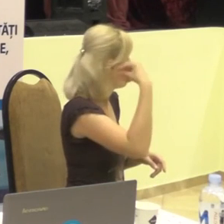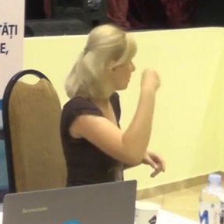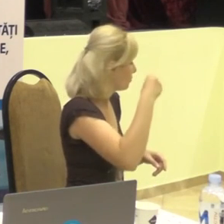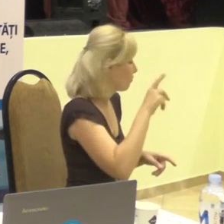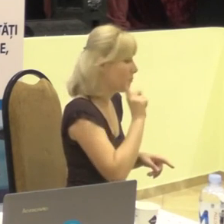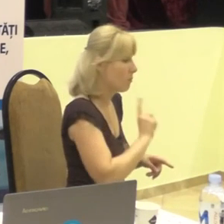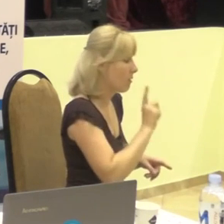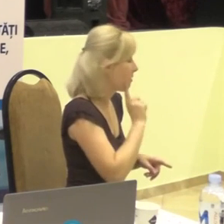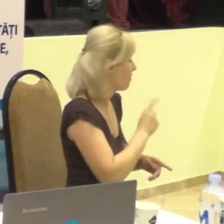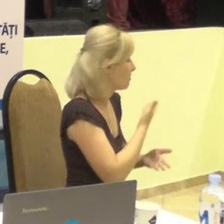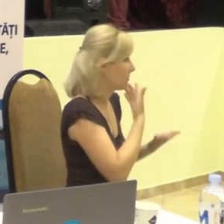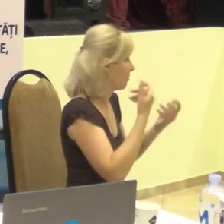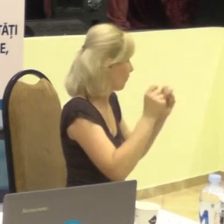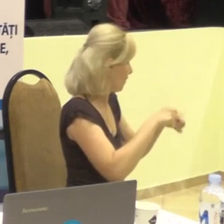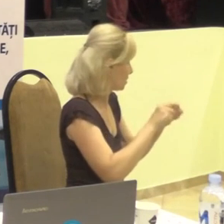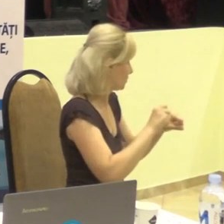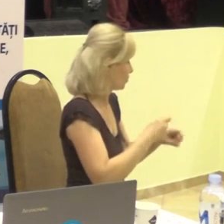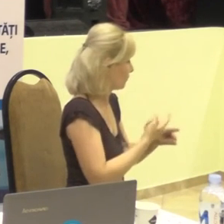posibil.